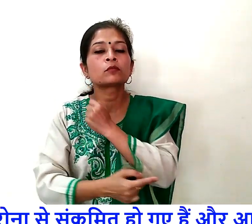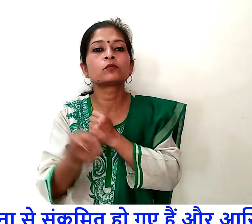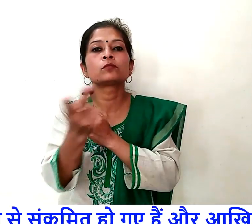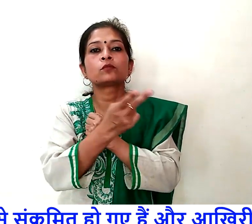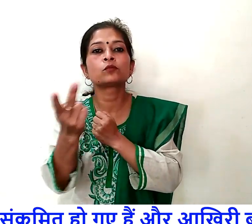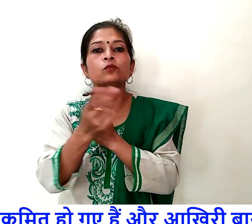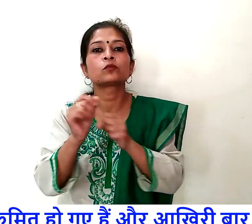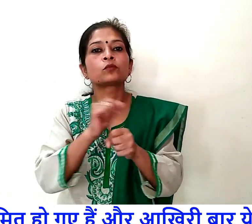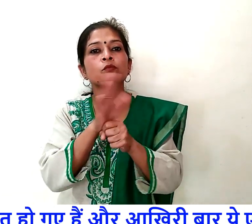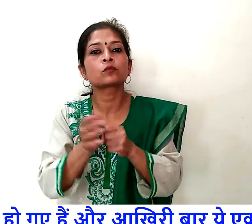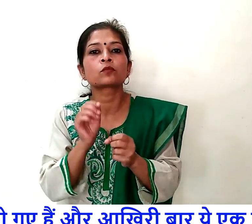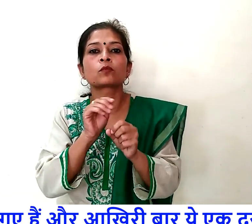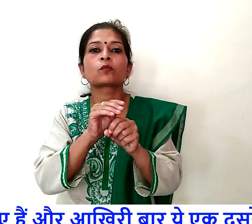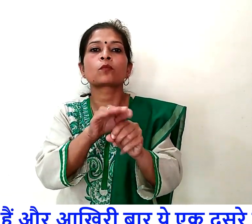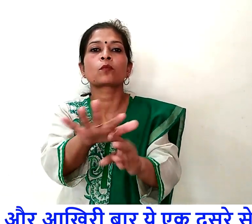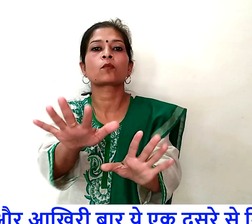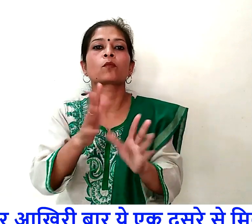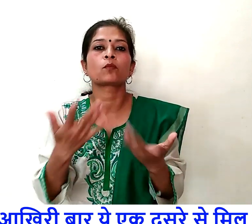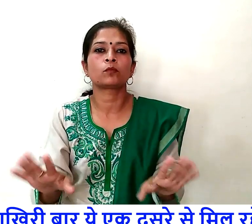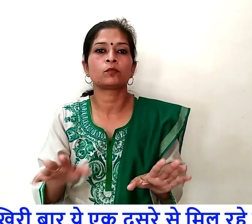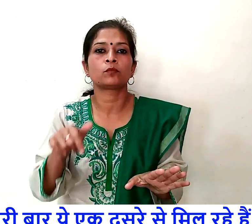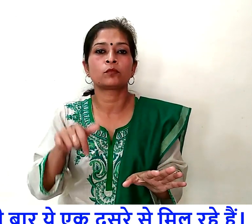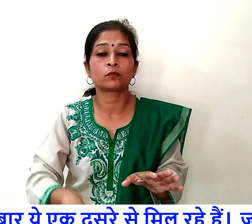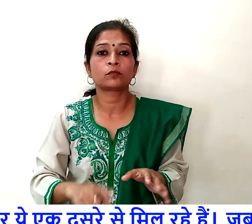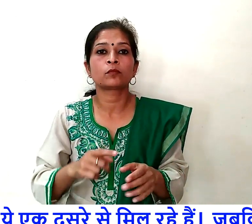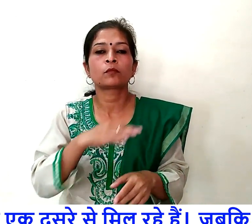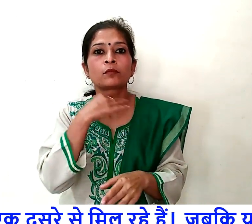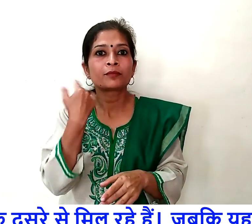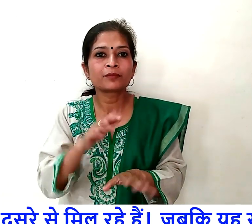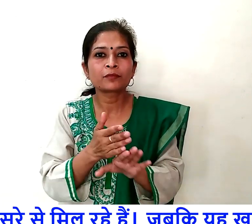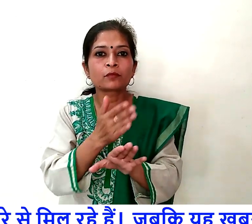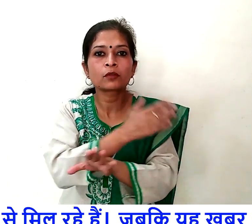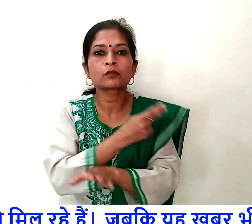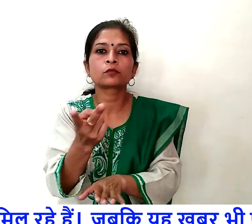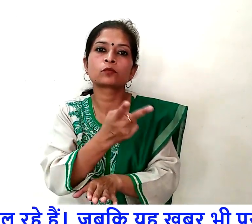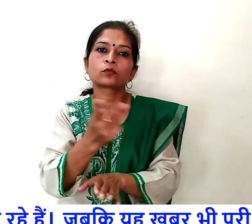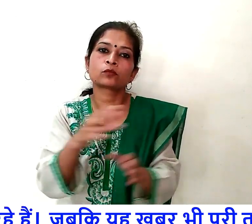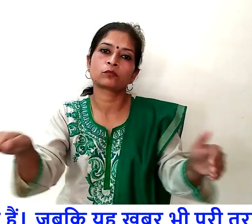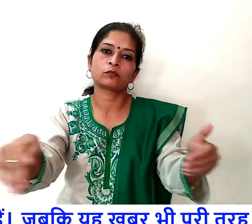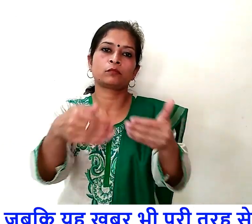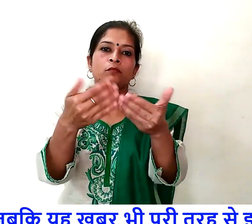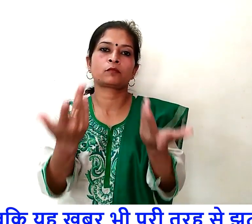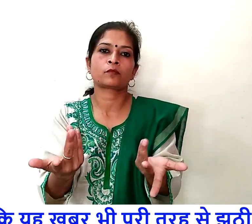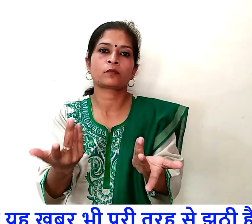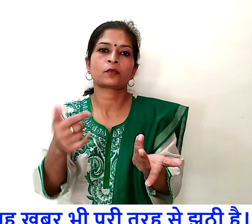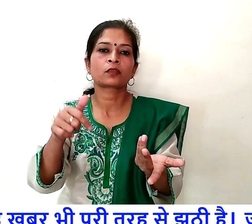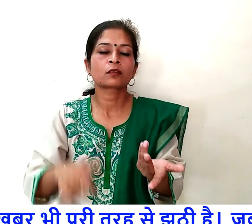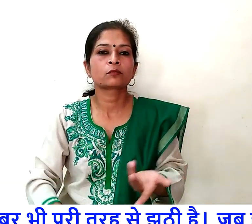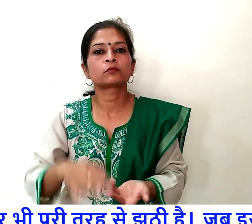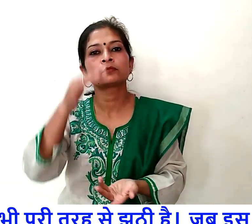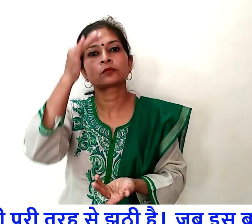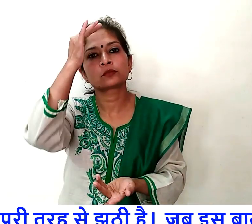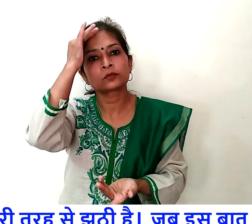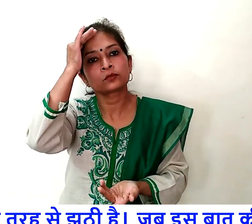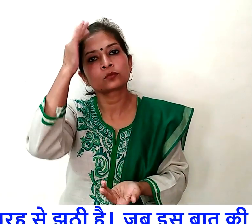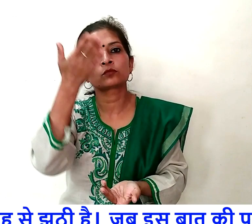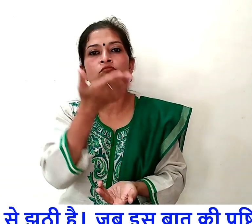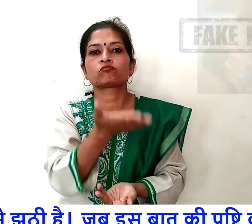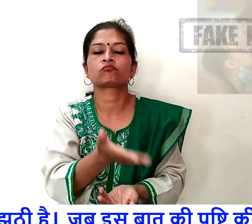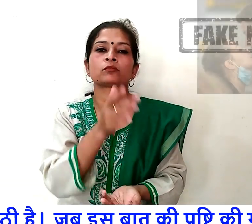कोरोना से संक्रमित हो गए है और आखरी बार ये एक दूसरे से मिल रहे है जबकि ये खबर भी पूरी तरह